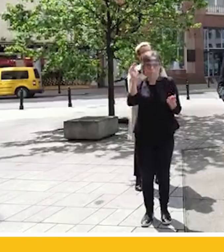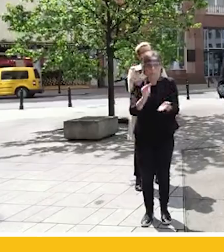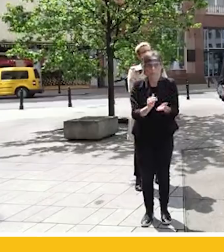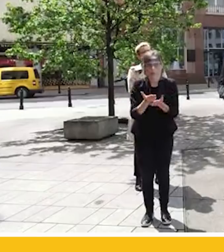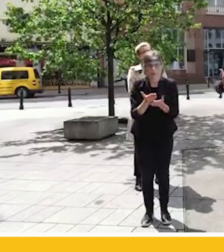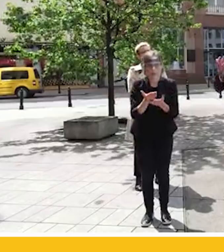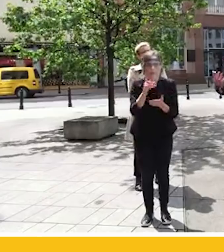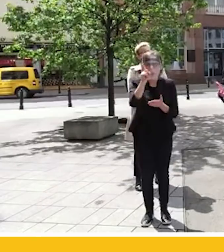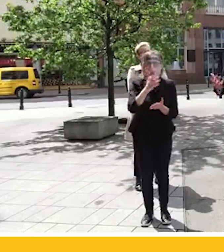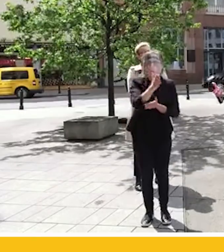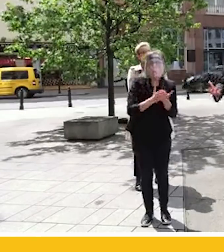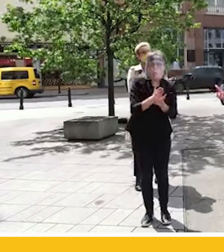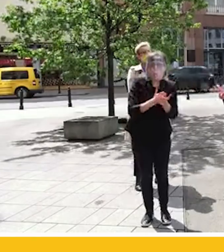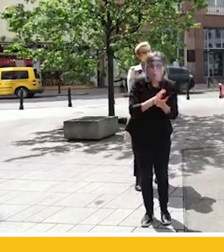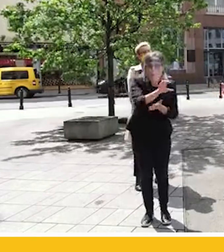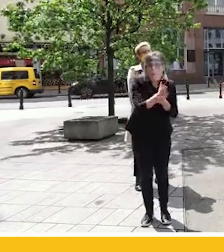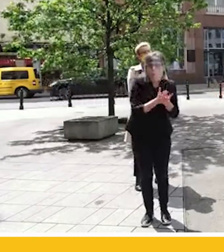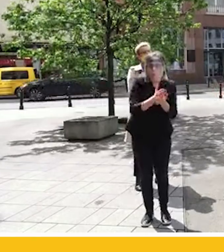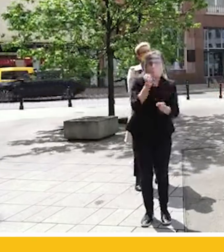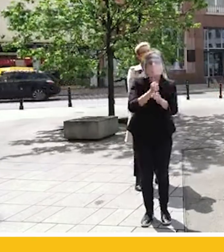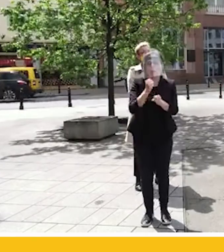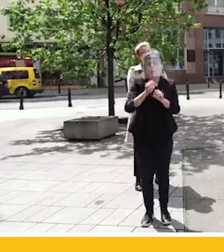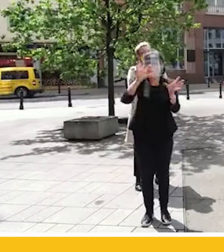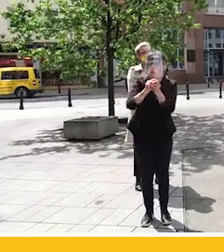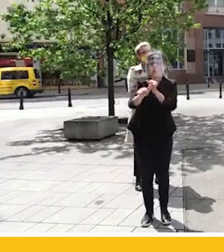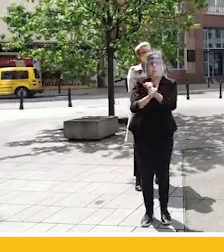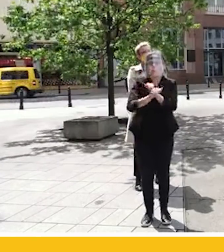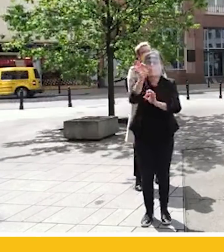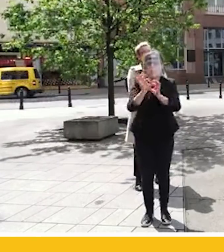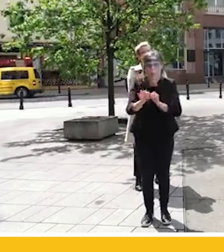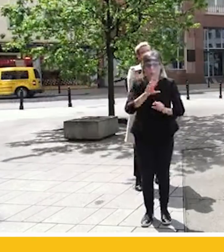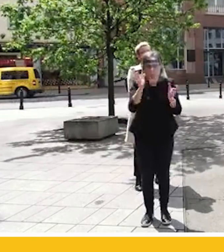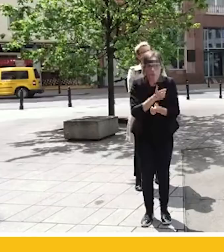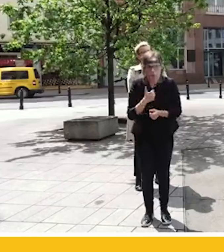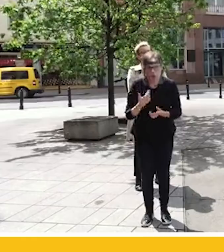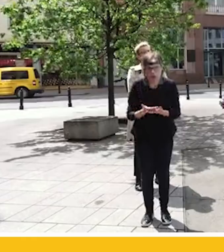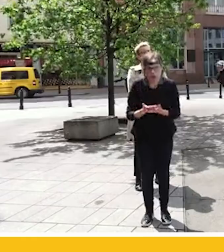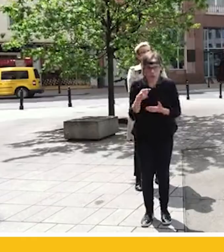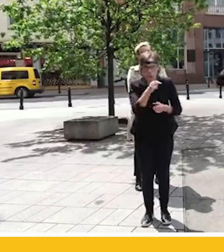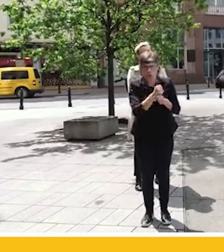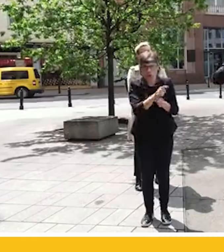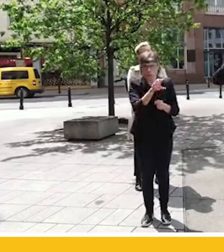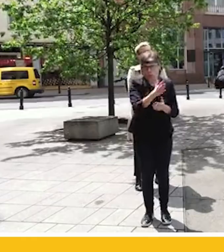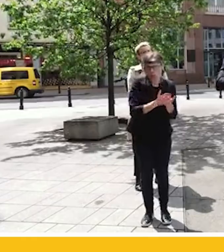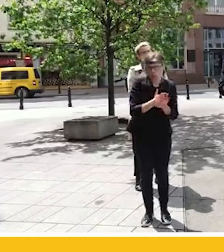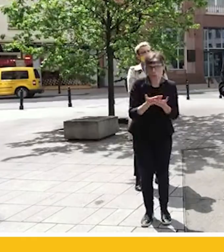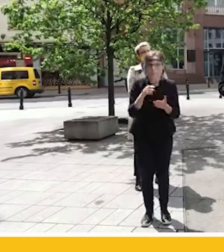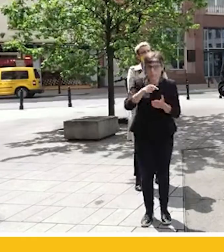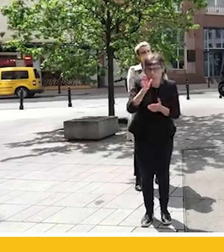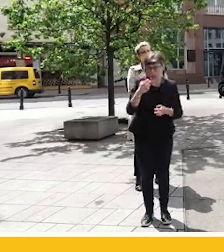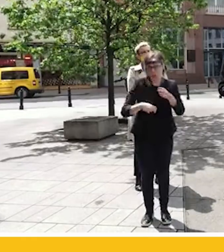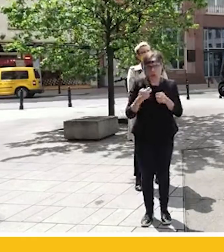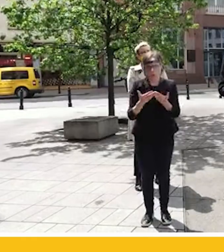A w usługach pracuje 60% Polaków. To może być dopiero dramat, z którym będziemy musieli się zmierzyć. I już dziś rząd,